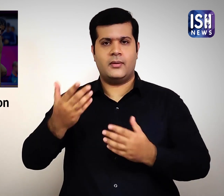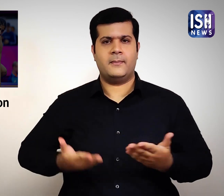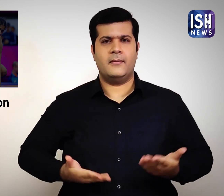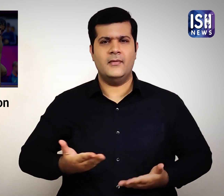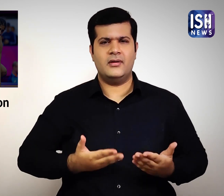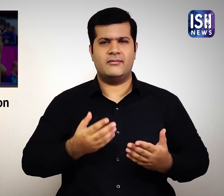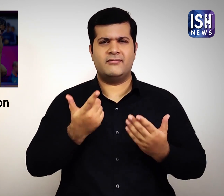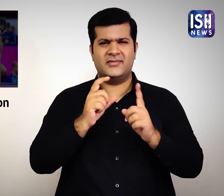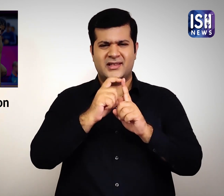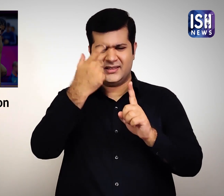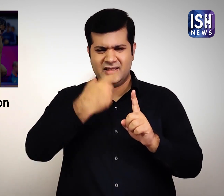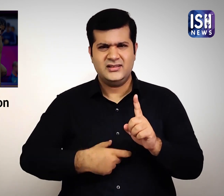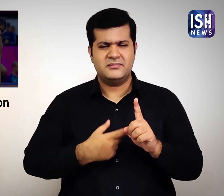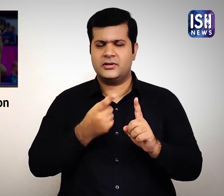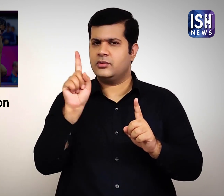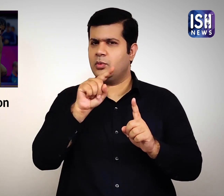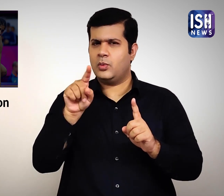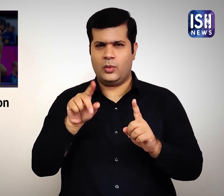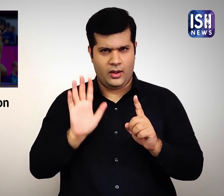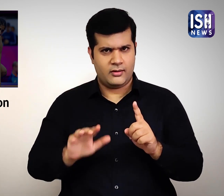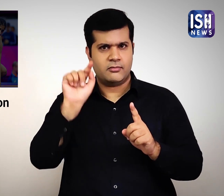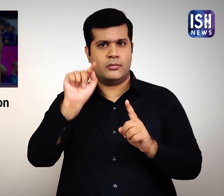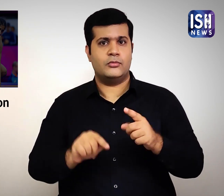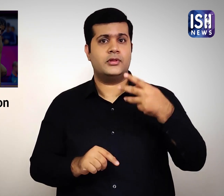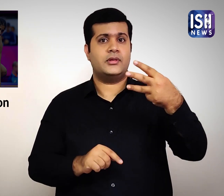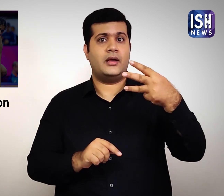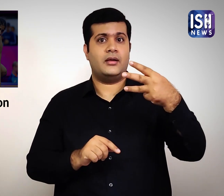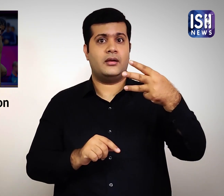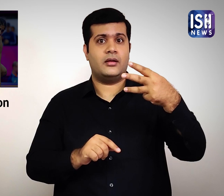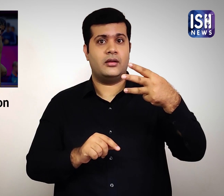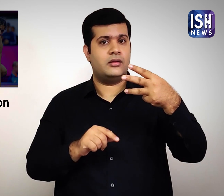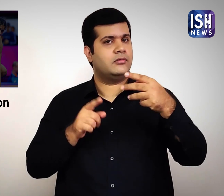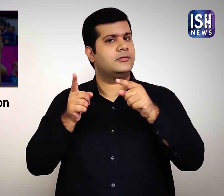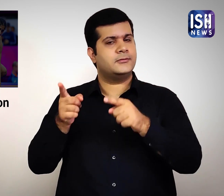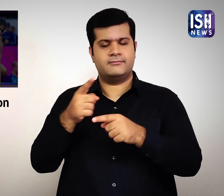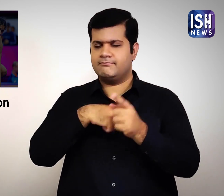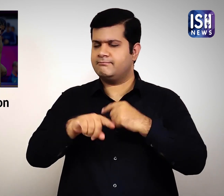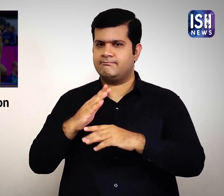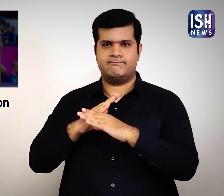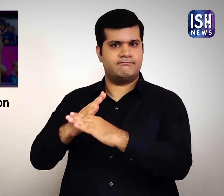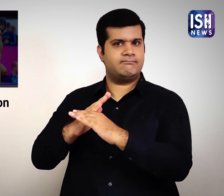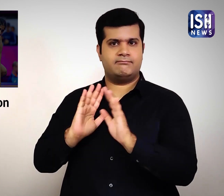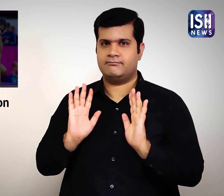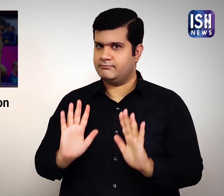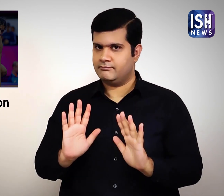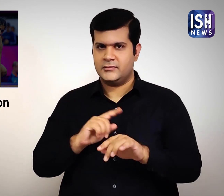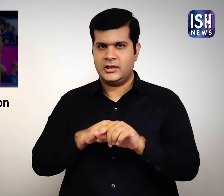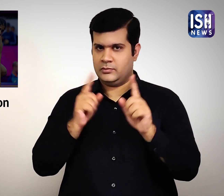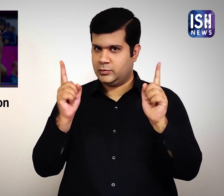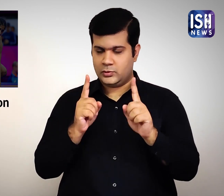दिया।